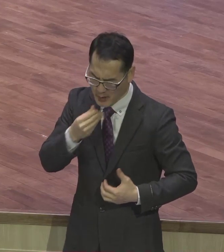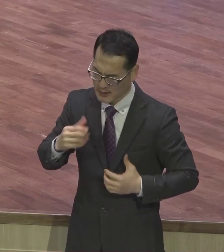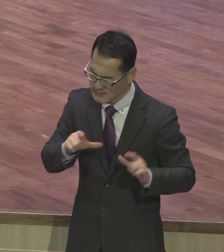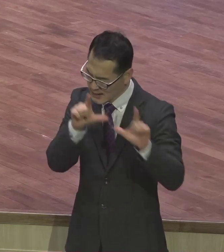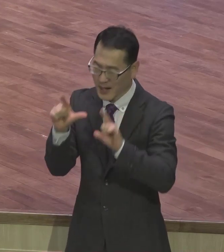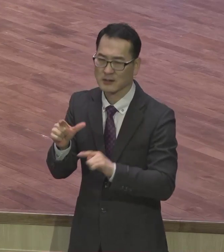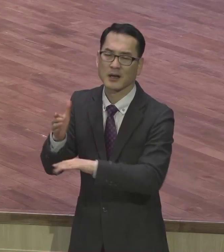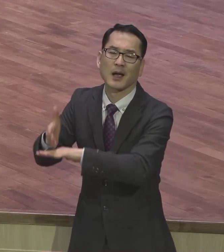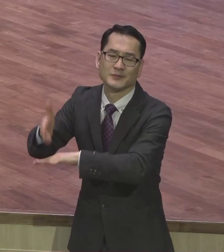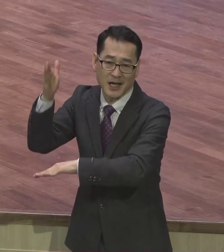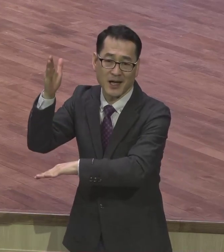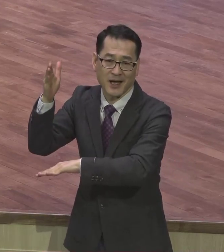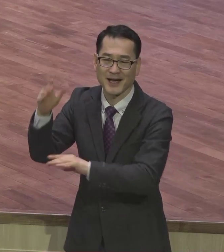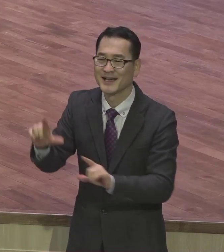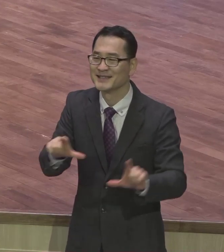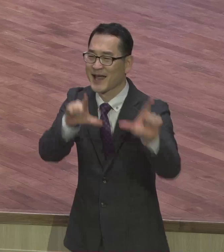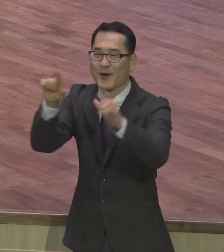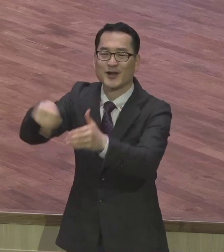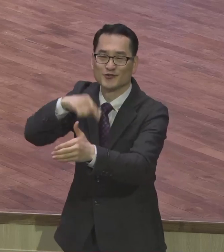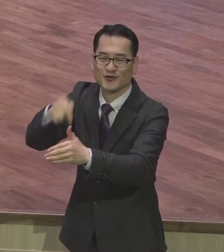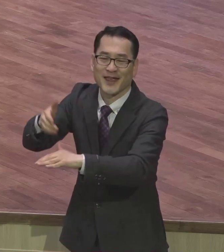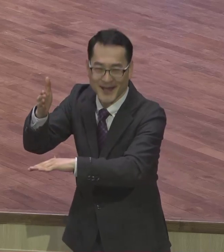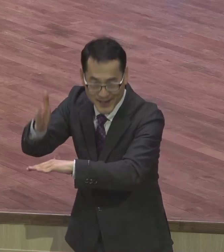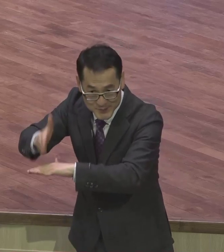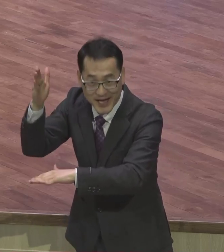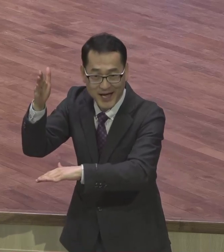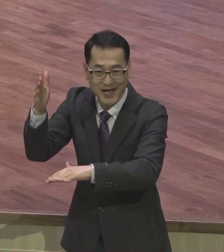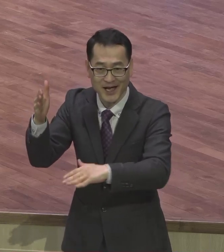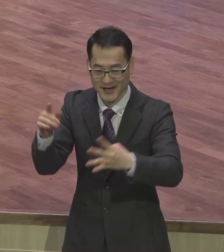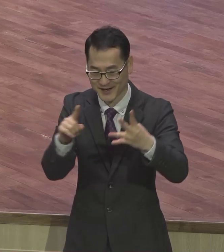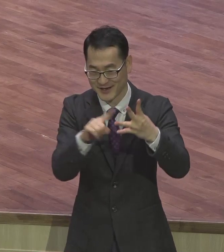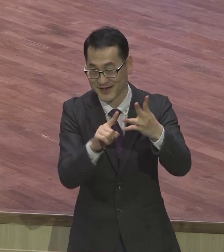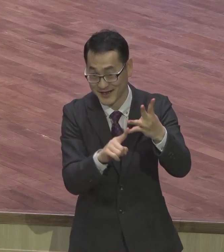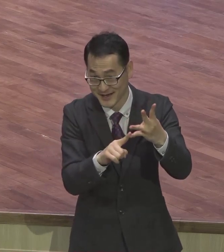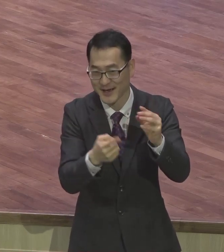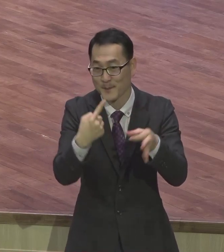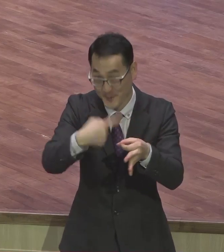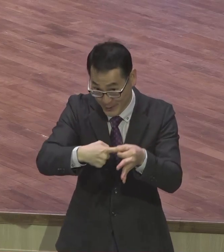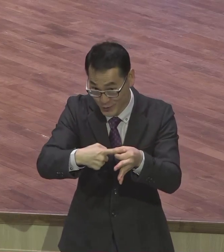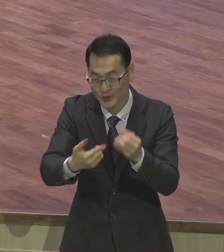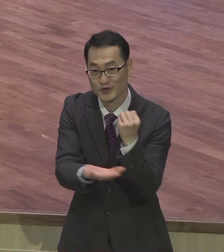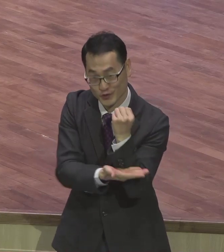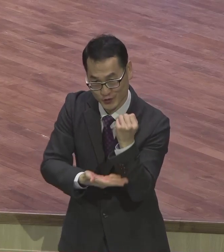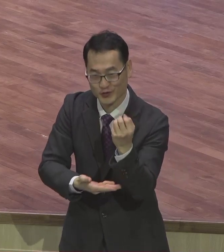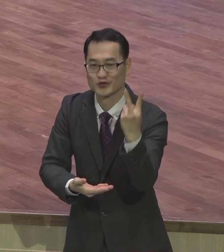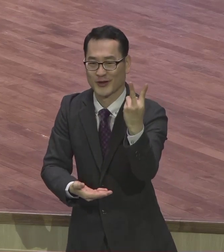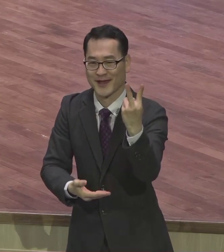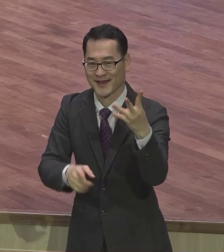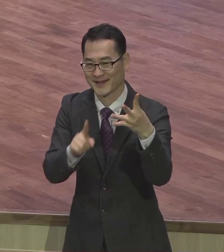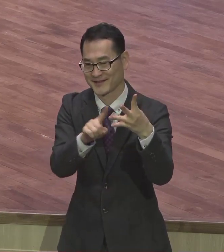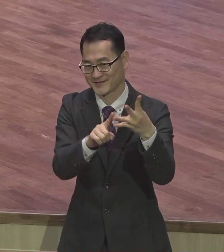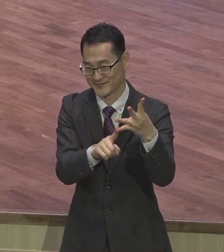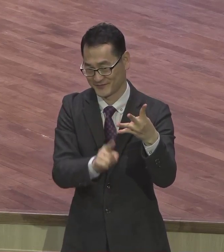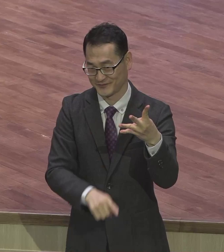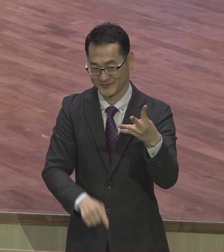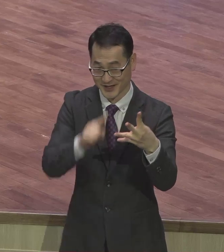이게 맥주절과 주주감사절이에요 쉽게 말하면 하나님께서